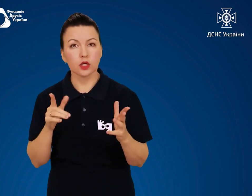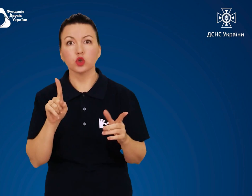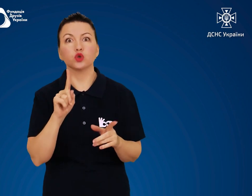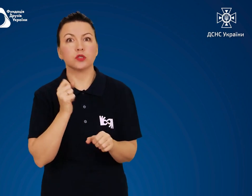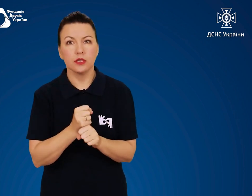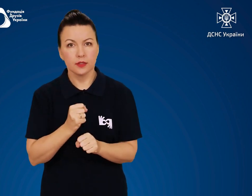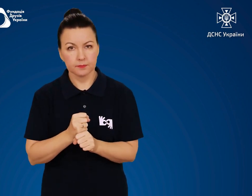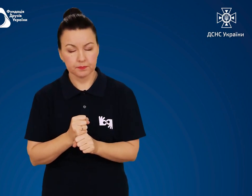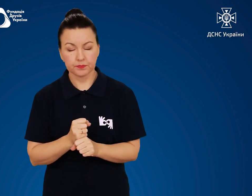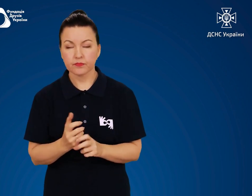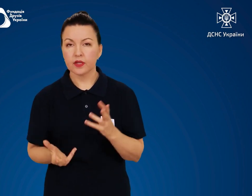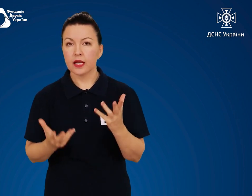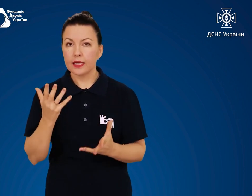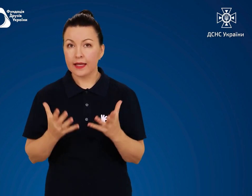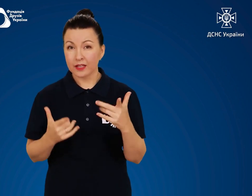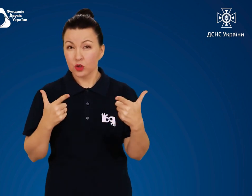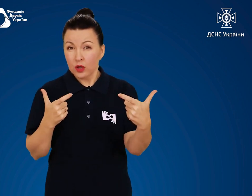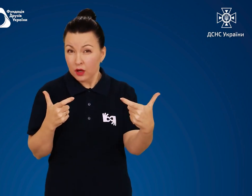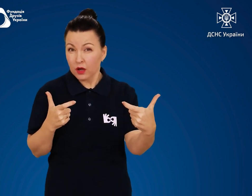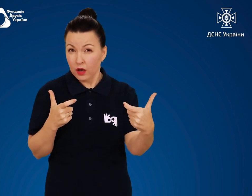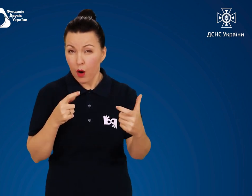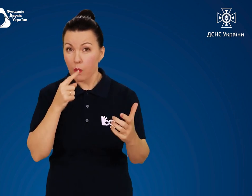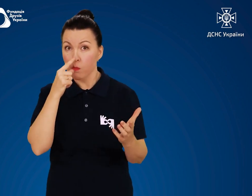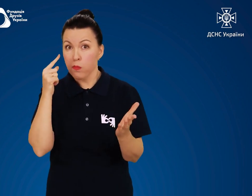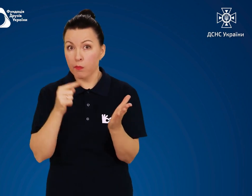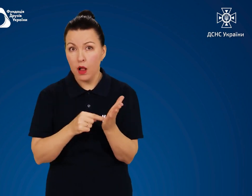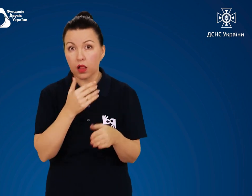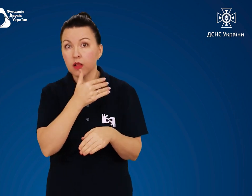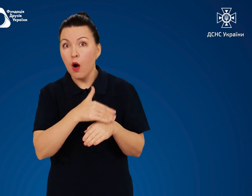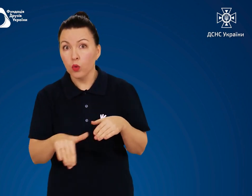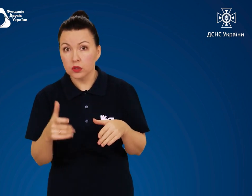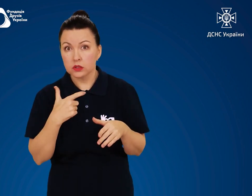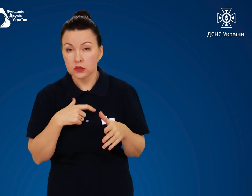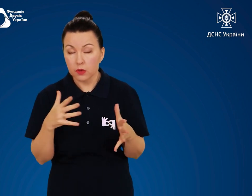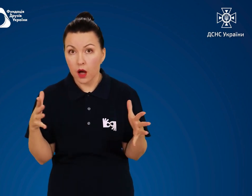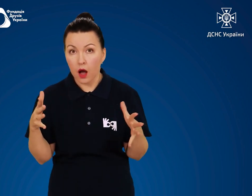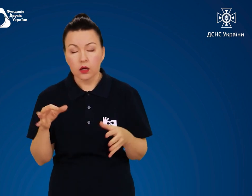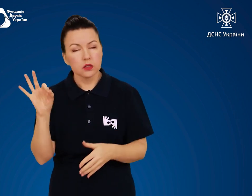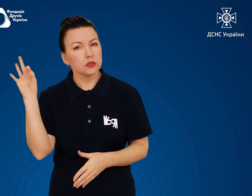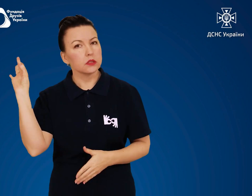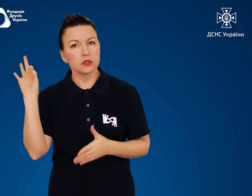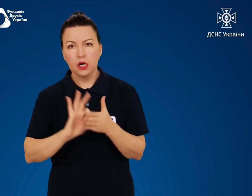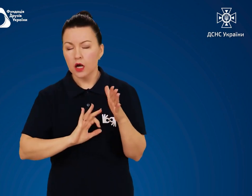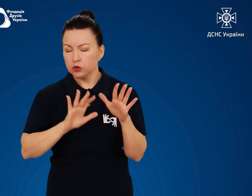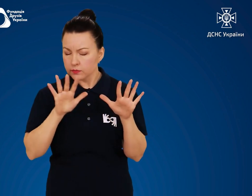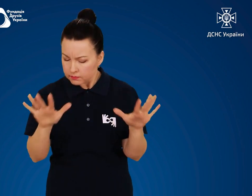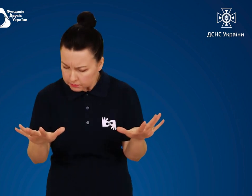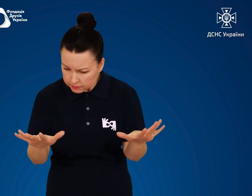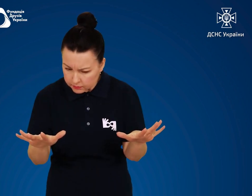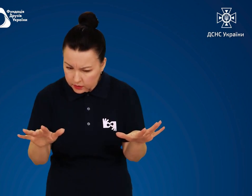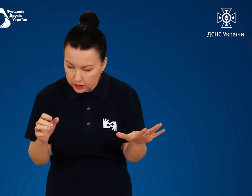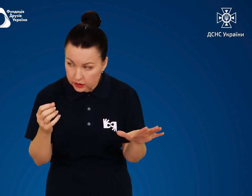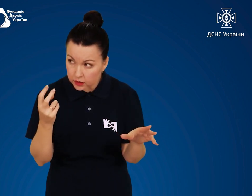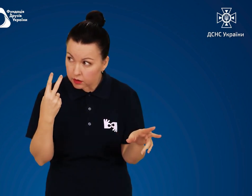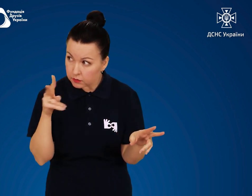Якщо стрілянина застала вас на вулиці, відразу ж ляште і озерніться